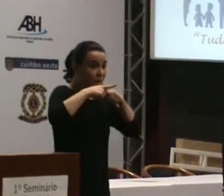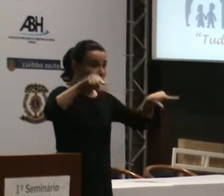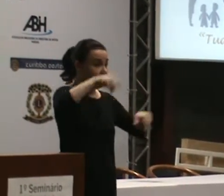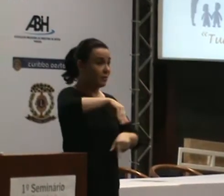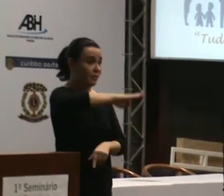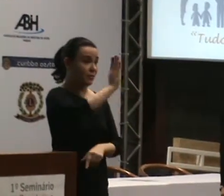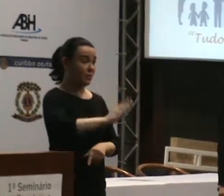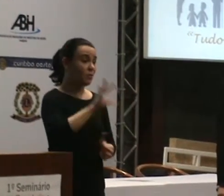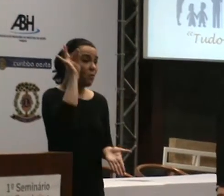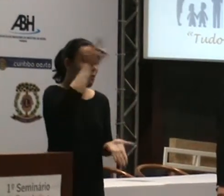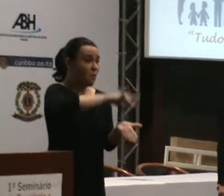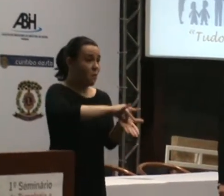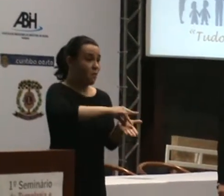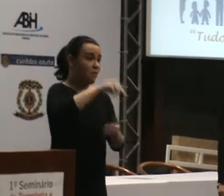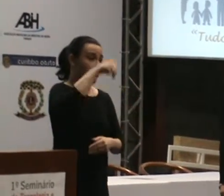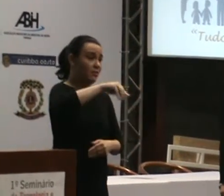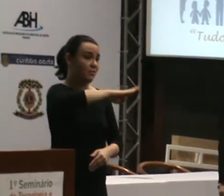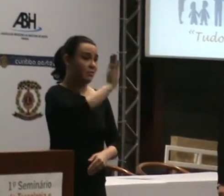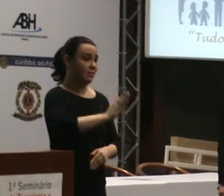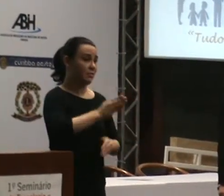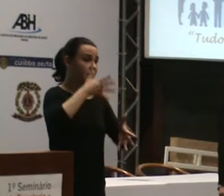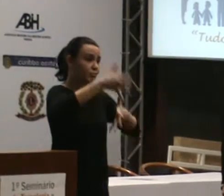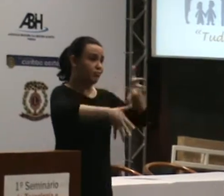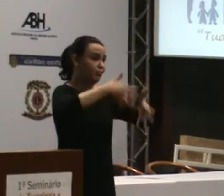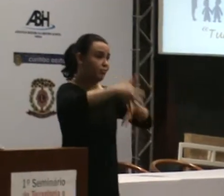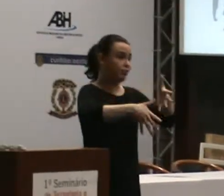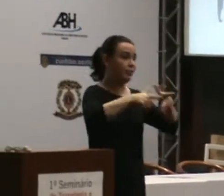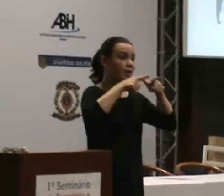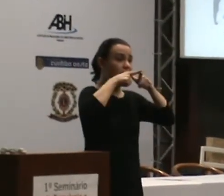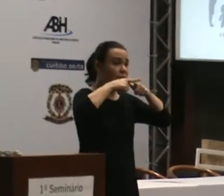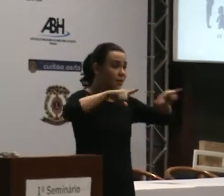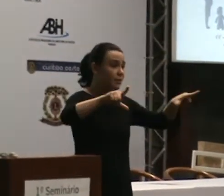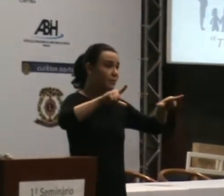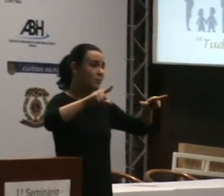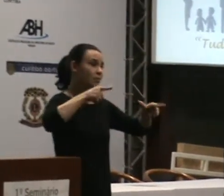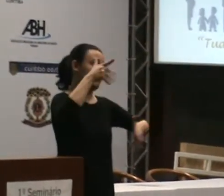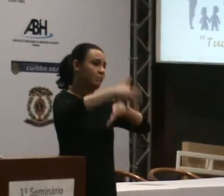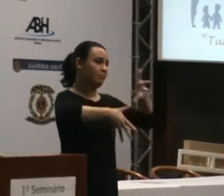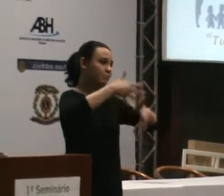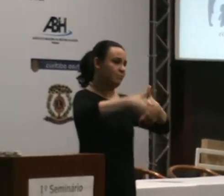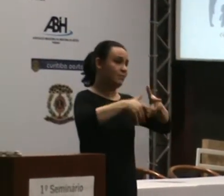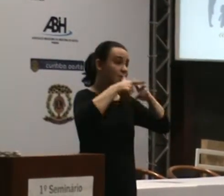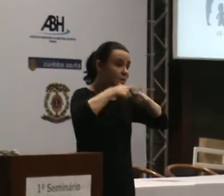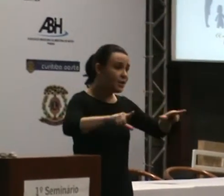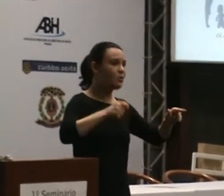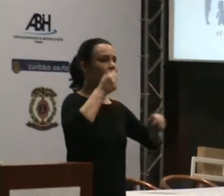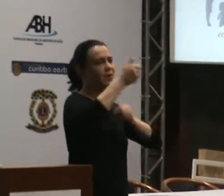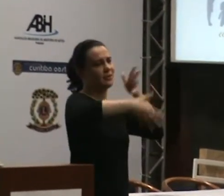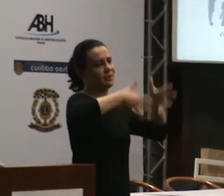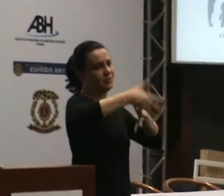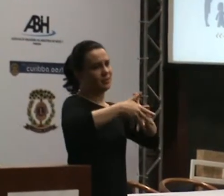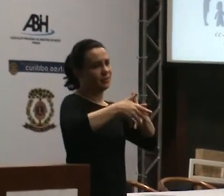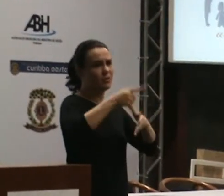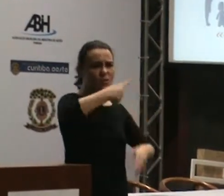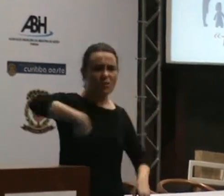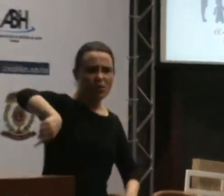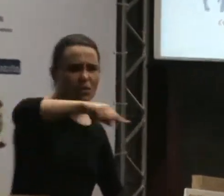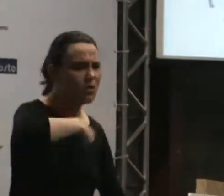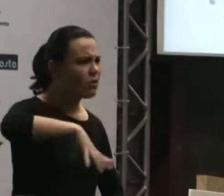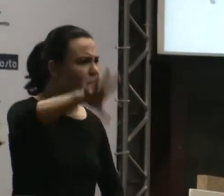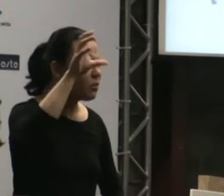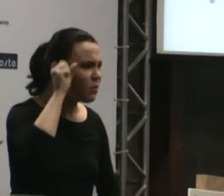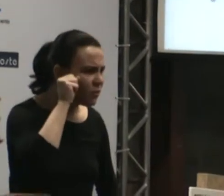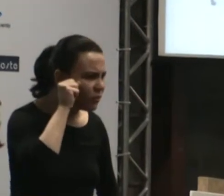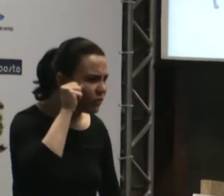É uma língua oficial brasileira, linguagem brasileira de sinais. Será que nós, que somos ouvintes,